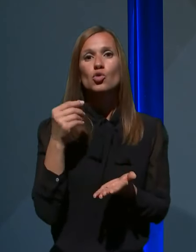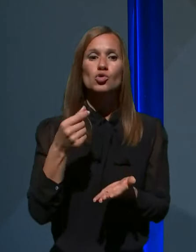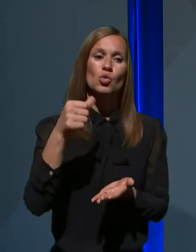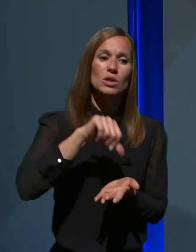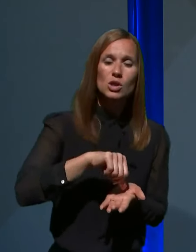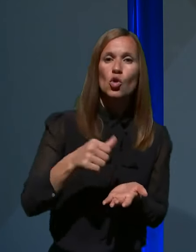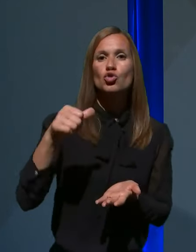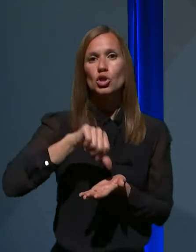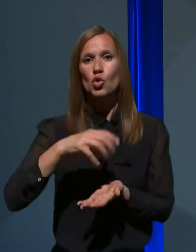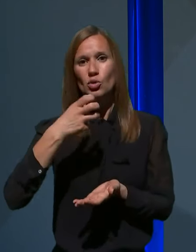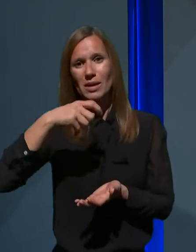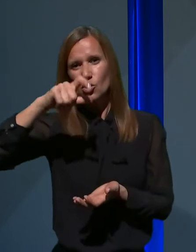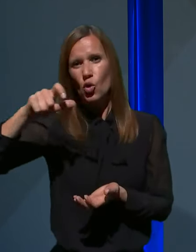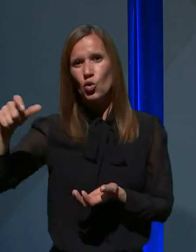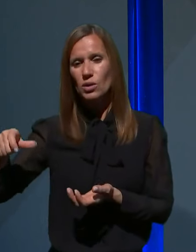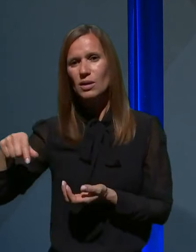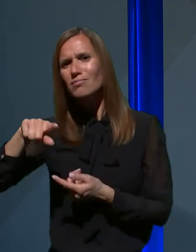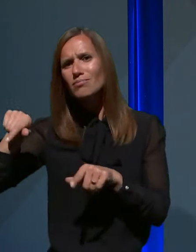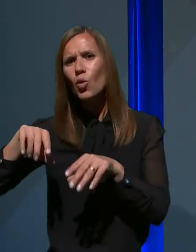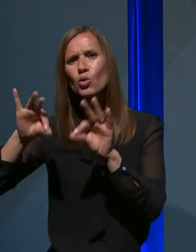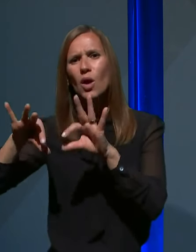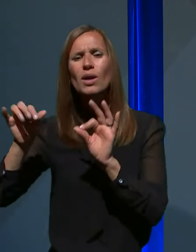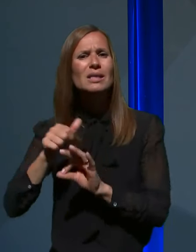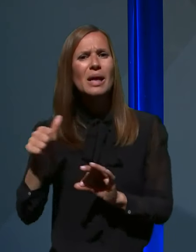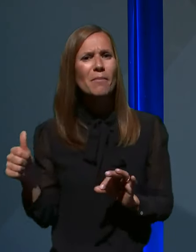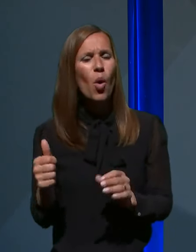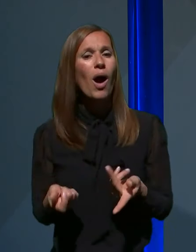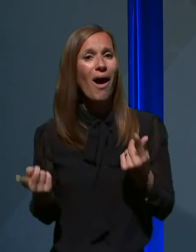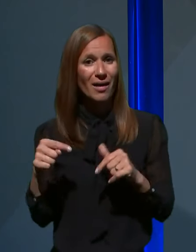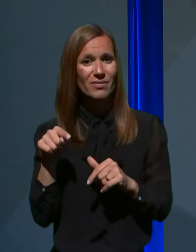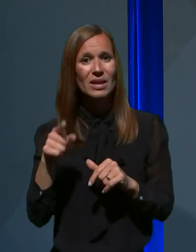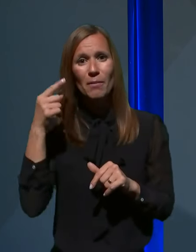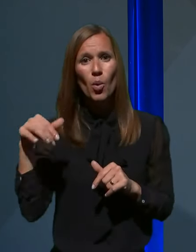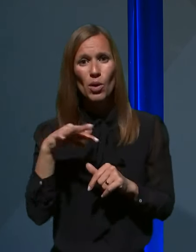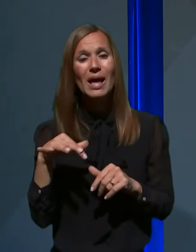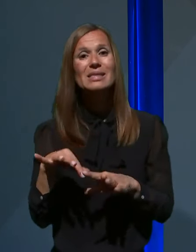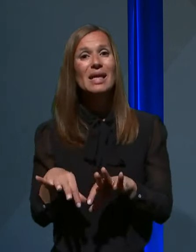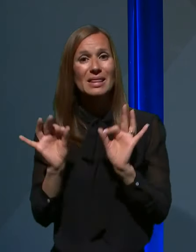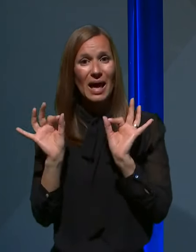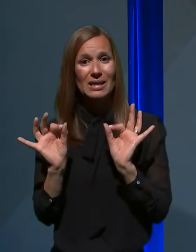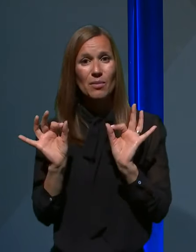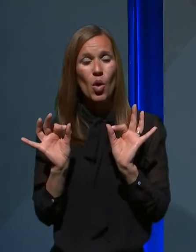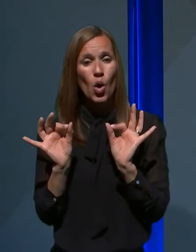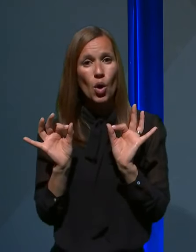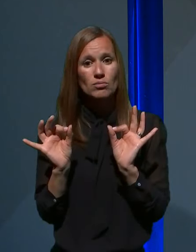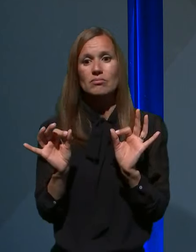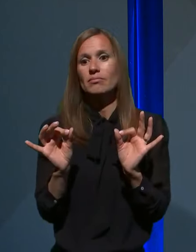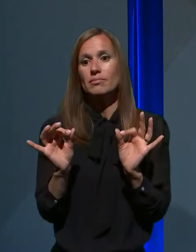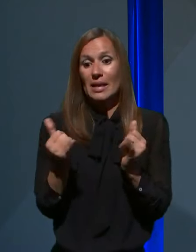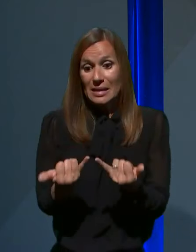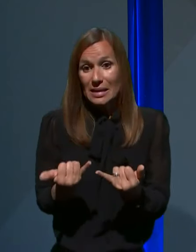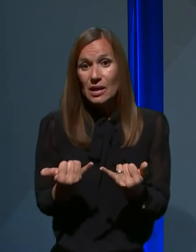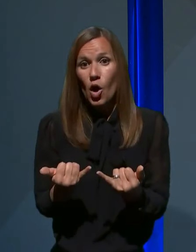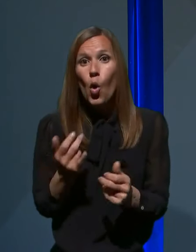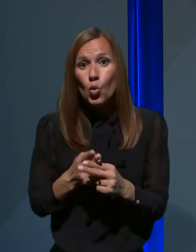ljudi ugotavljala samo to, ali v tej populaciji najdemo akutno okužene ljudi, se